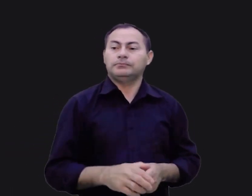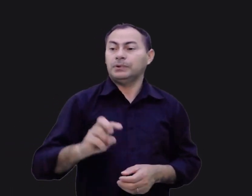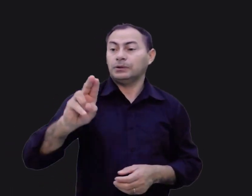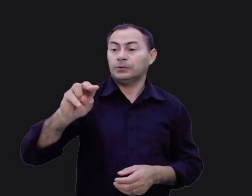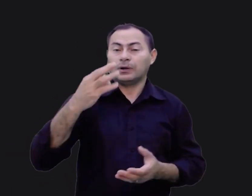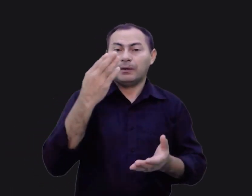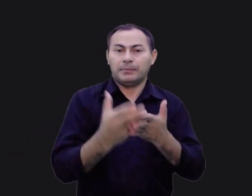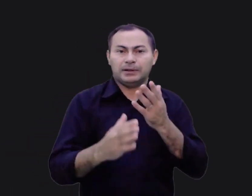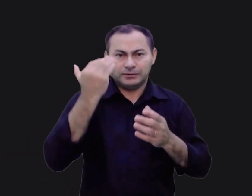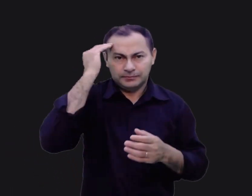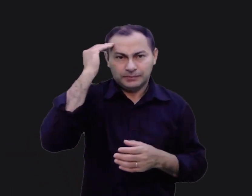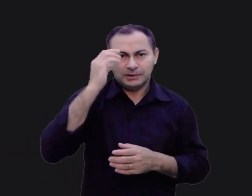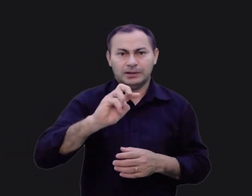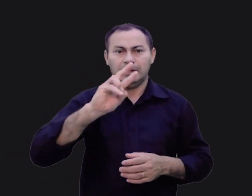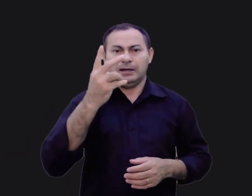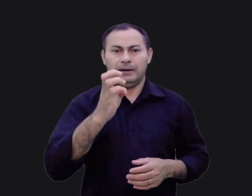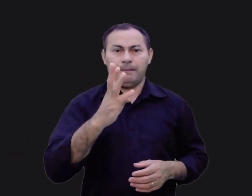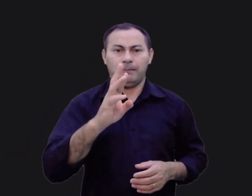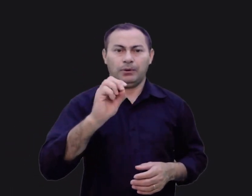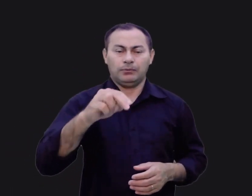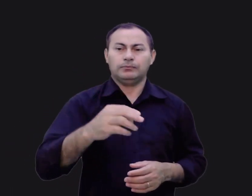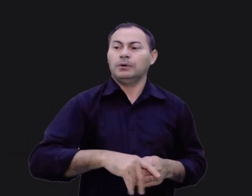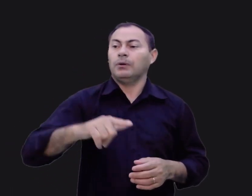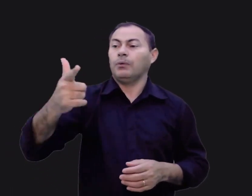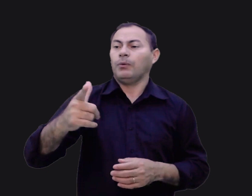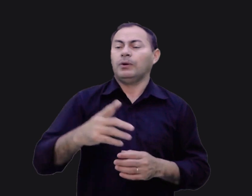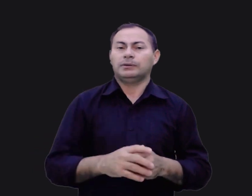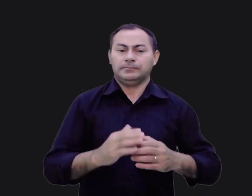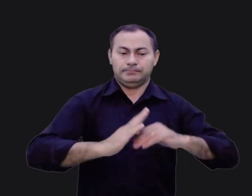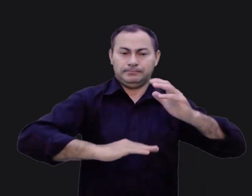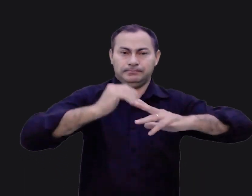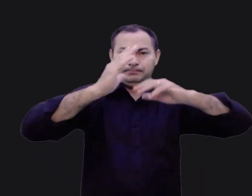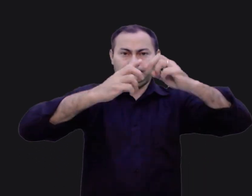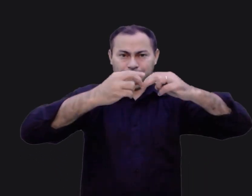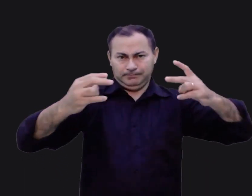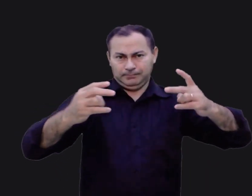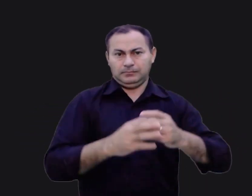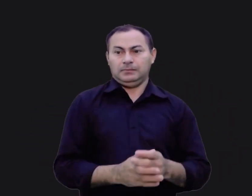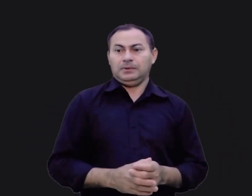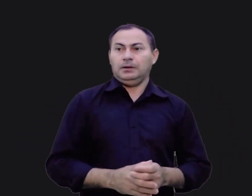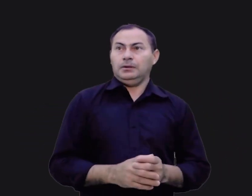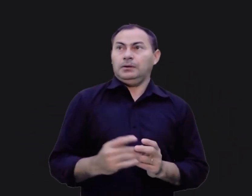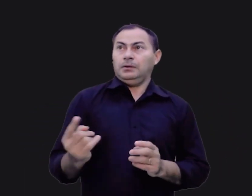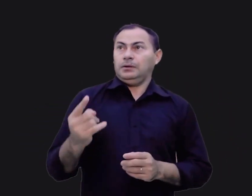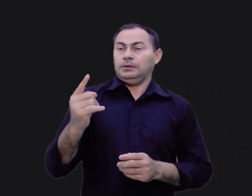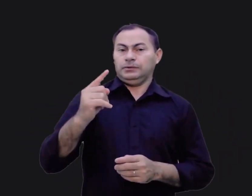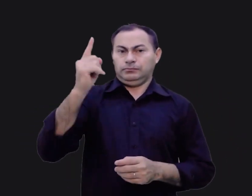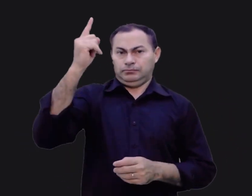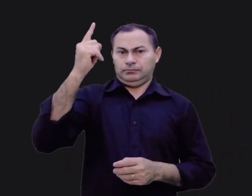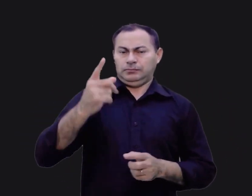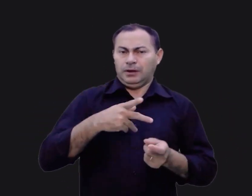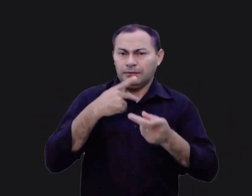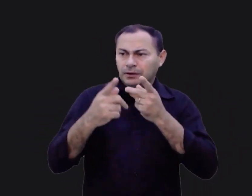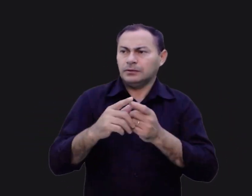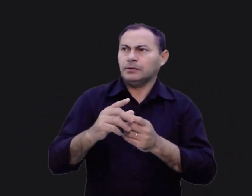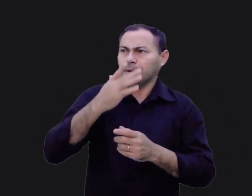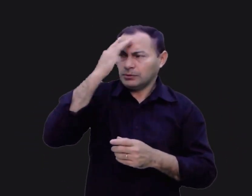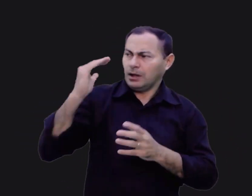Ele nunca perdeu a visão de Hebron. Os outros eram especialistas em gigantologia, como mencionamos quando